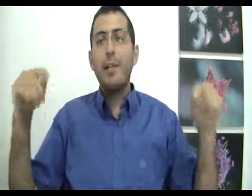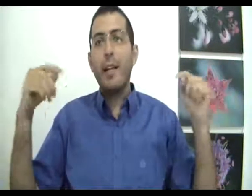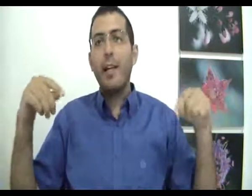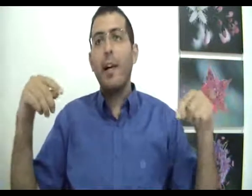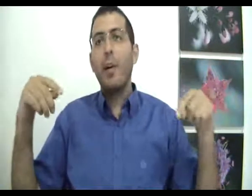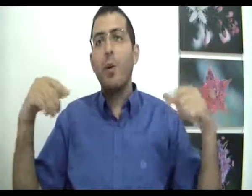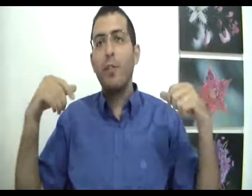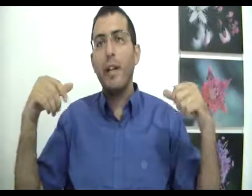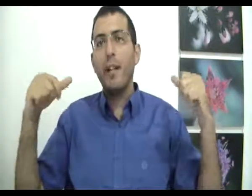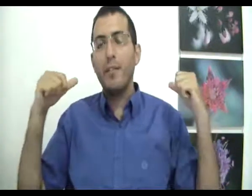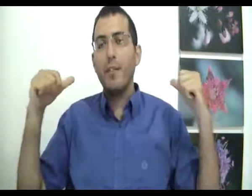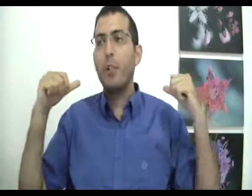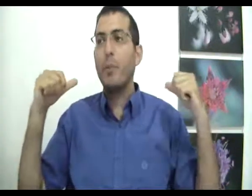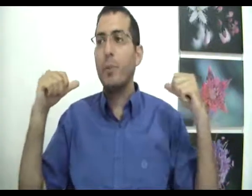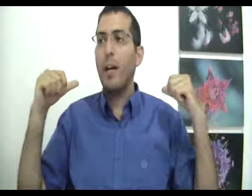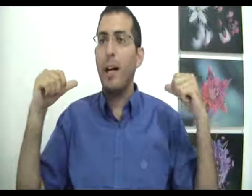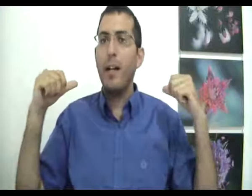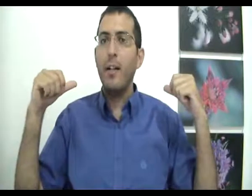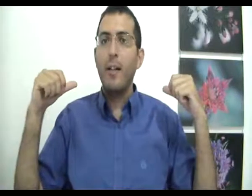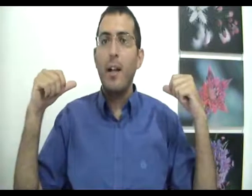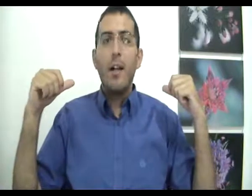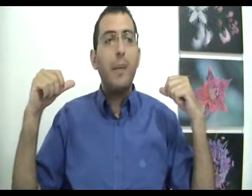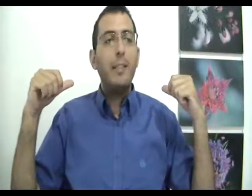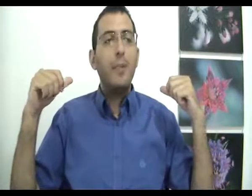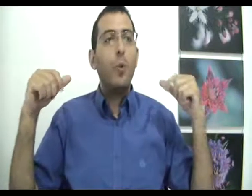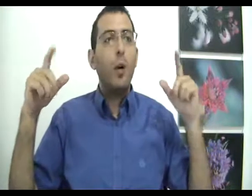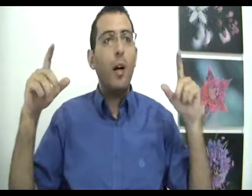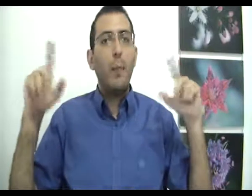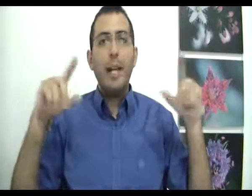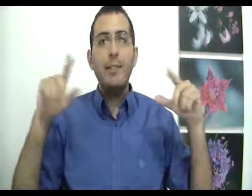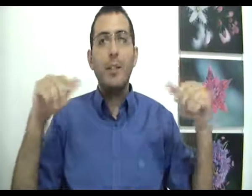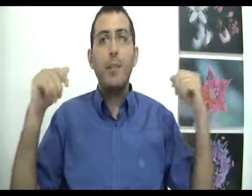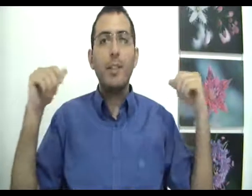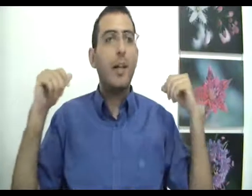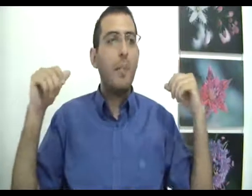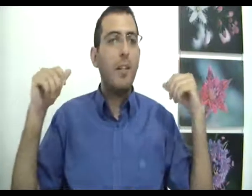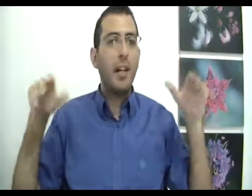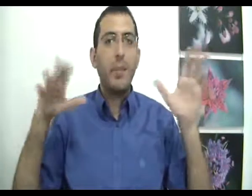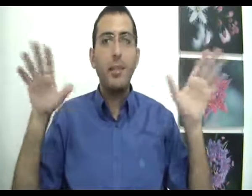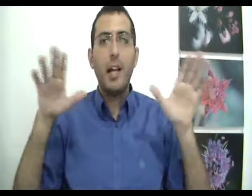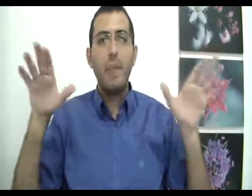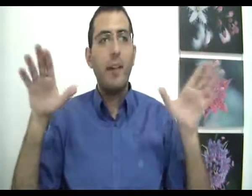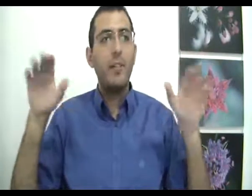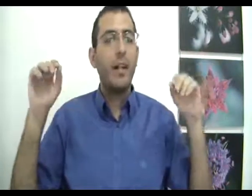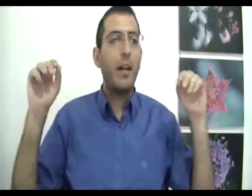כרגע חווה את העבר שלו בצורה רעה, בעצם הוא לא, הבעיה היא זה לא עם מה שקרה בעבר. כי מה שקרה בעבר כבר קרה.